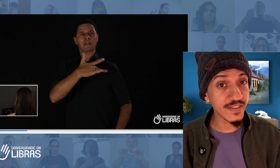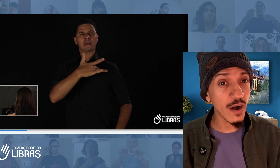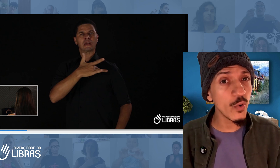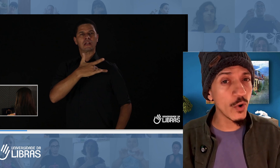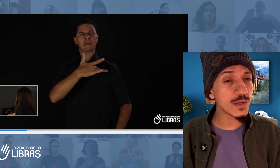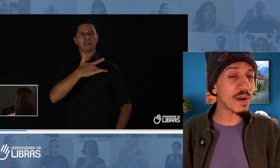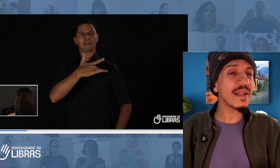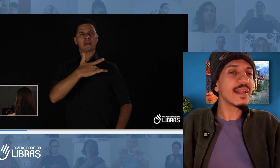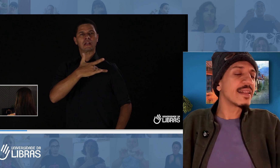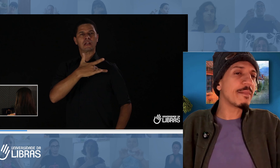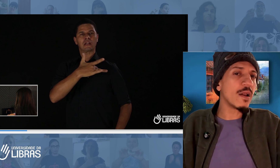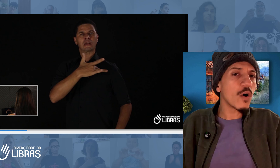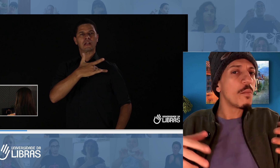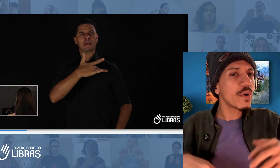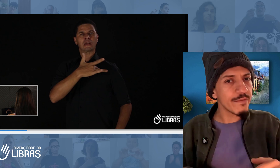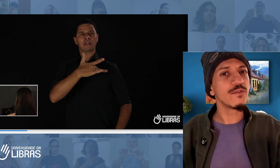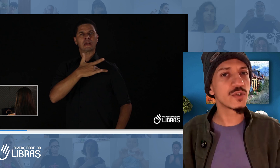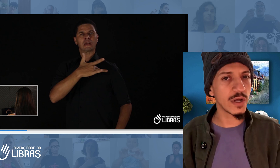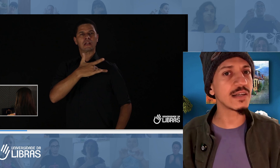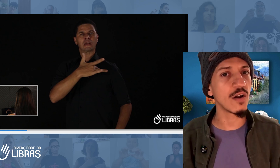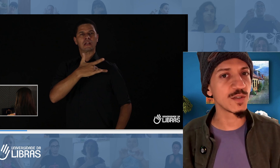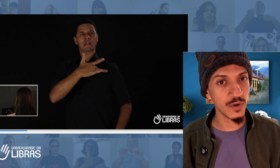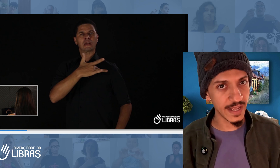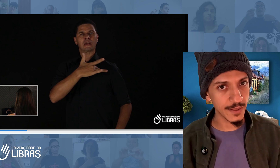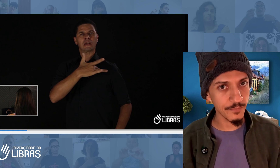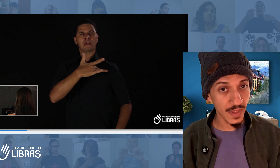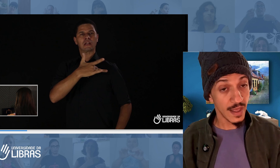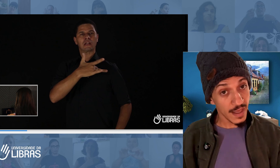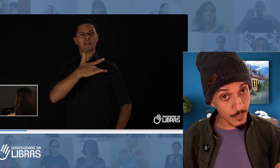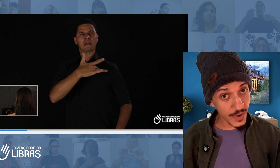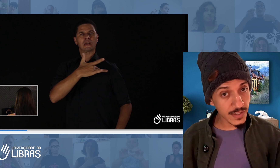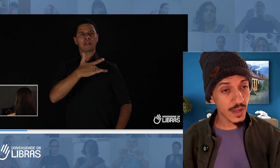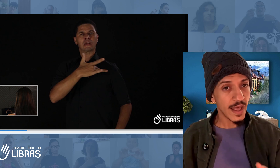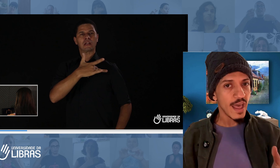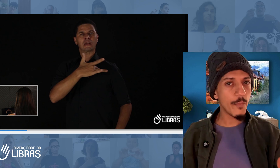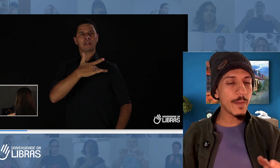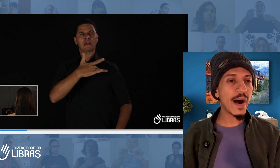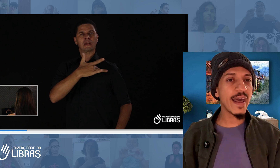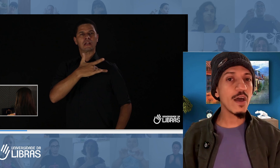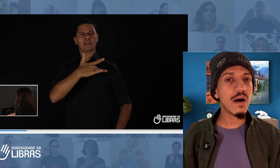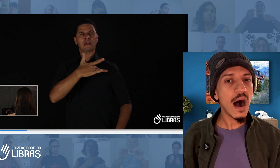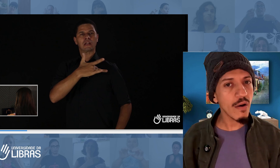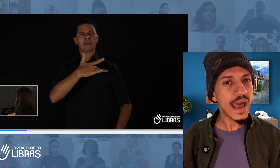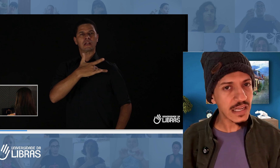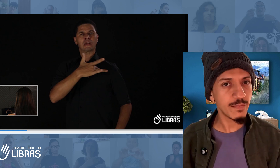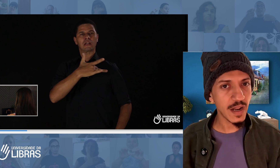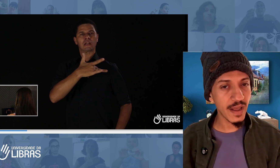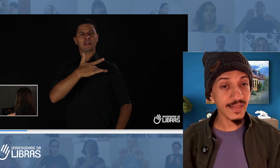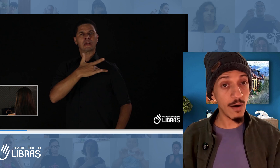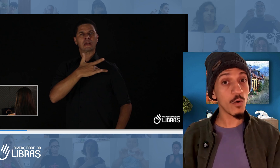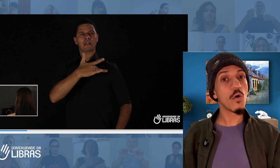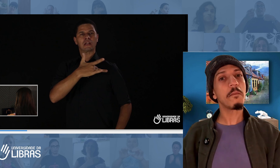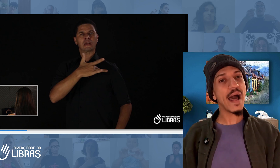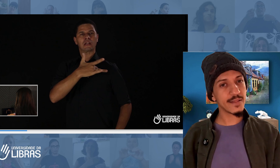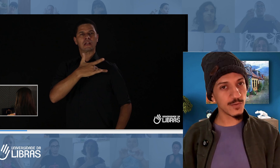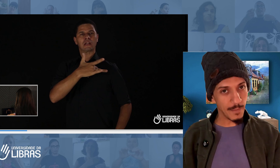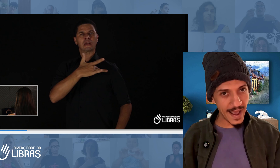curioso para entender melhor como que funcionam as aulas por dentro. E por isso, eu preparei uma aula experimental completa do método